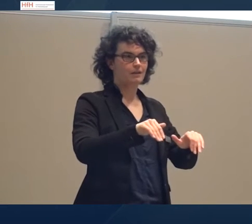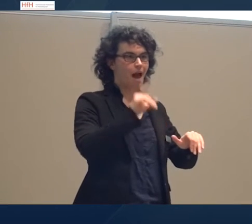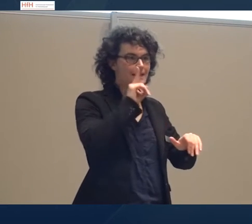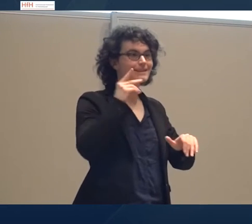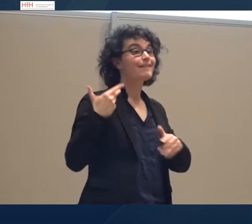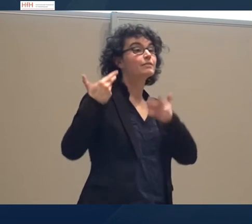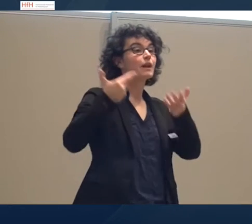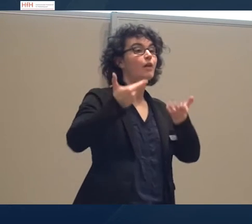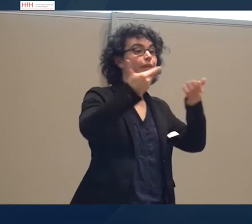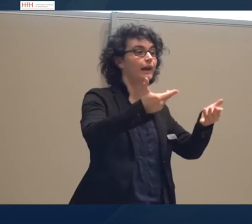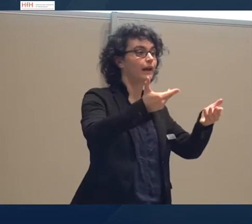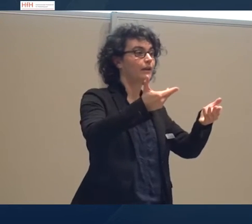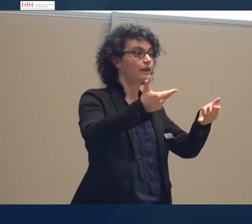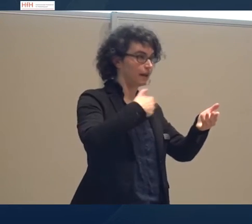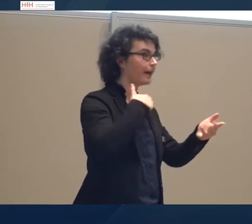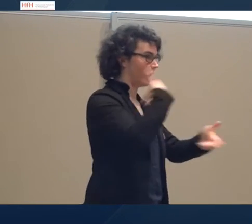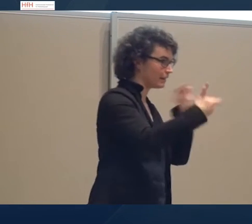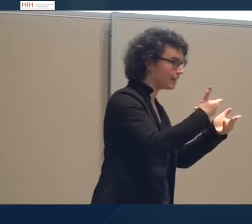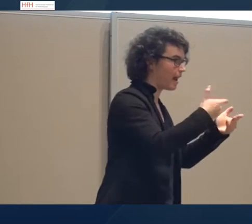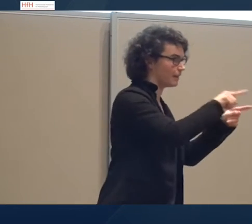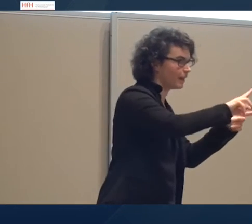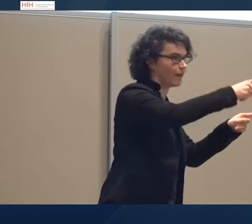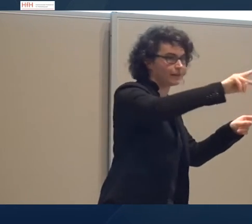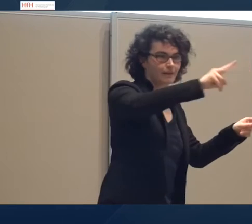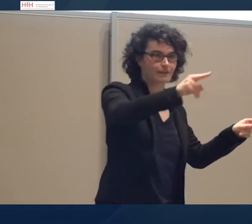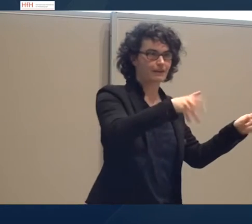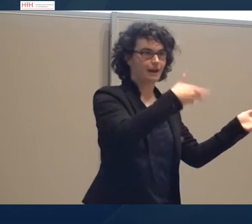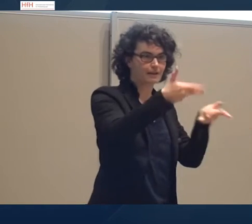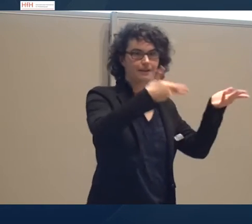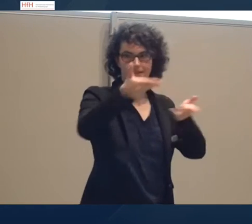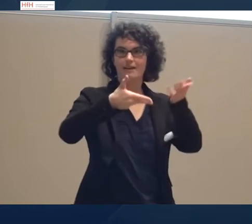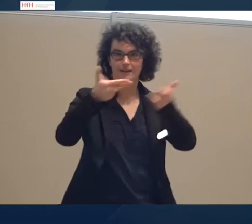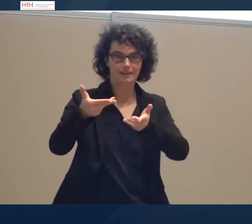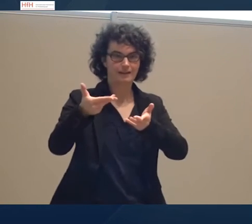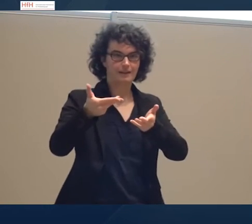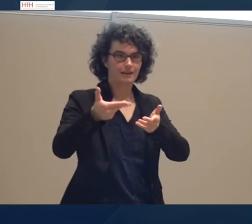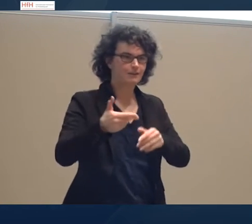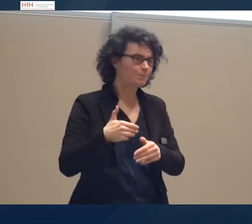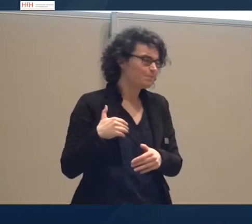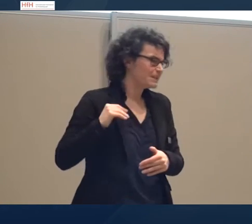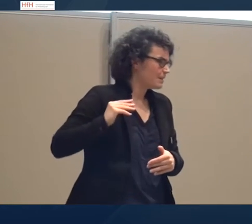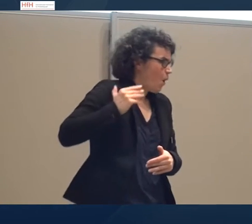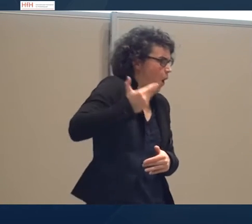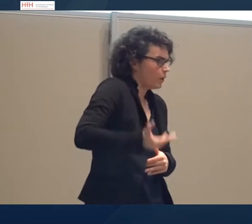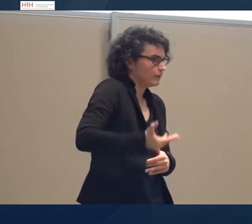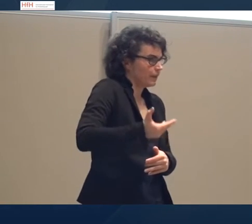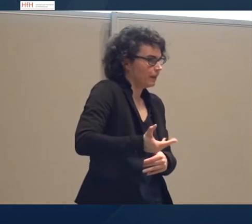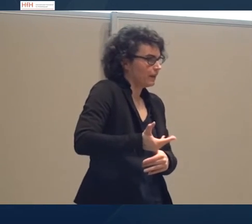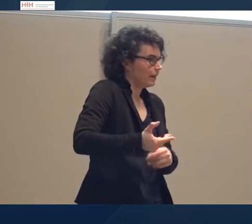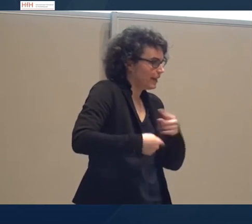Weitererzählen und wurden so bis in unsere heutige Zeit oder bis zu der Zeit, wo sie angefangen